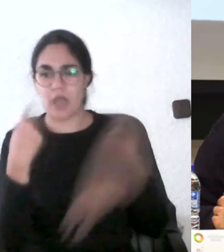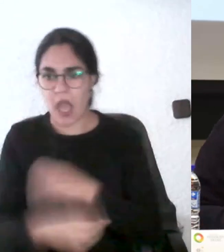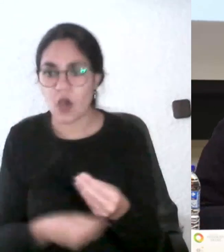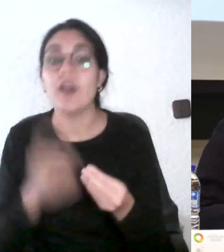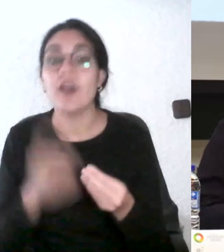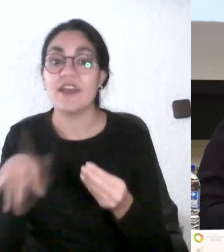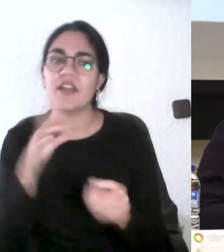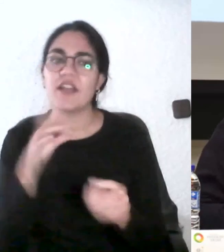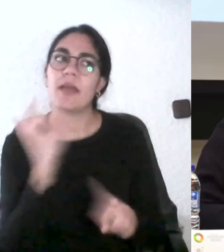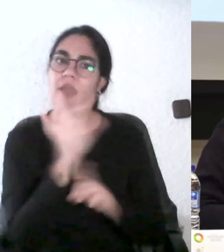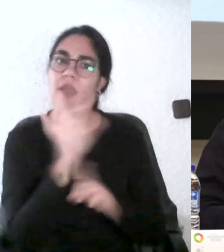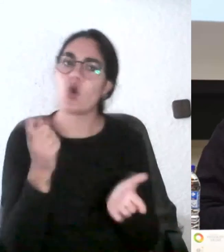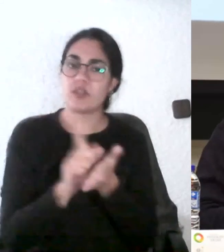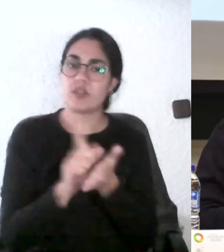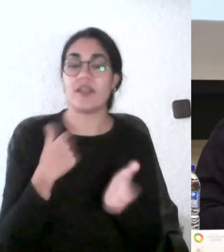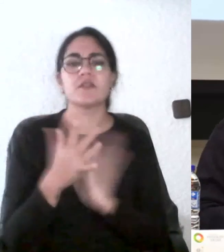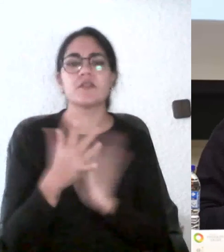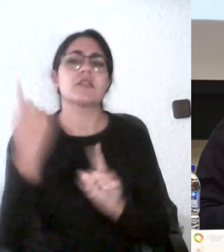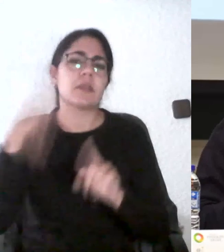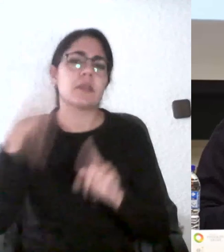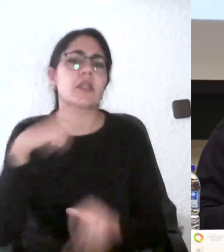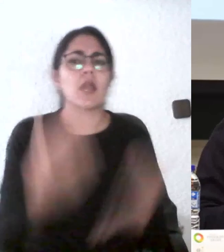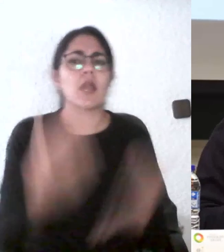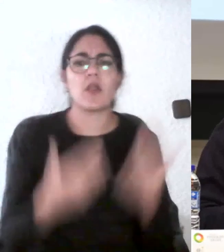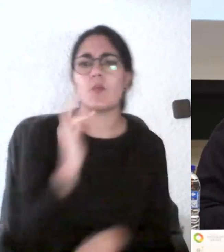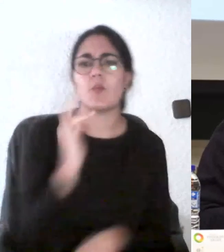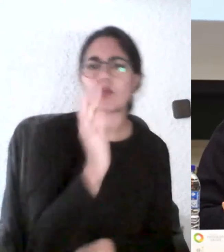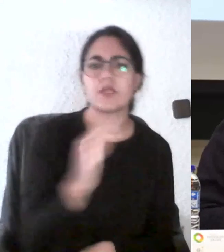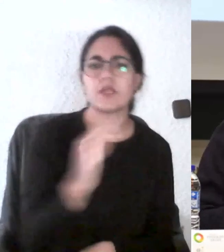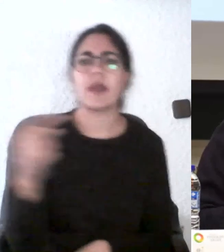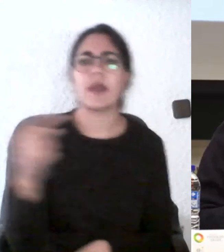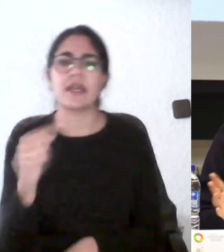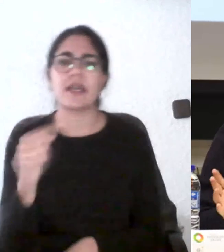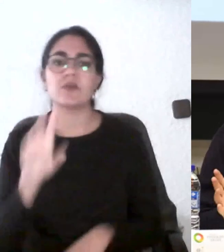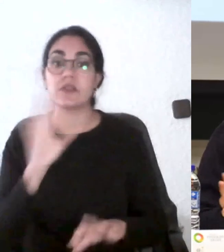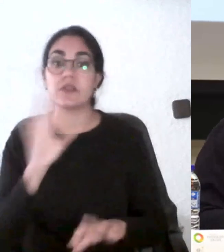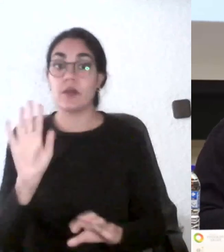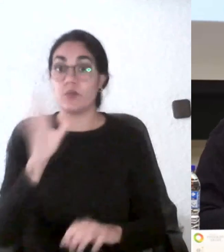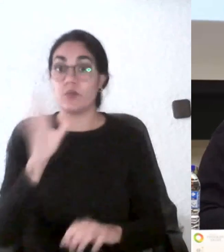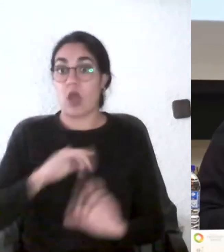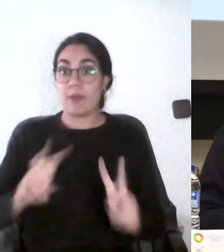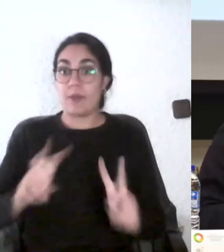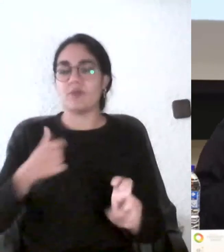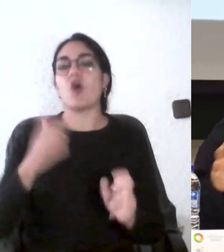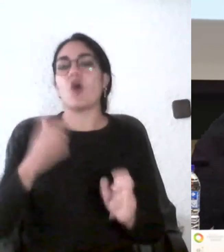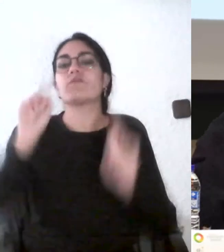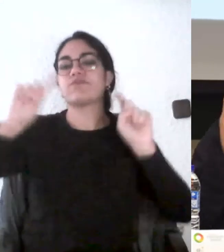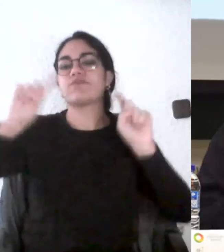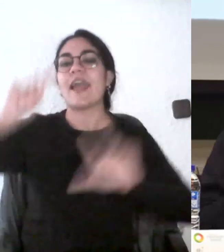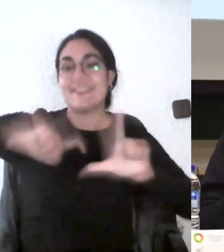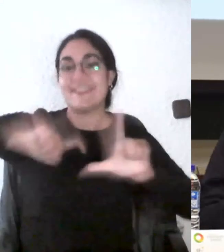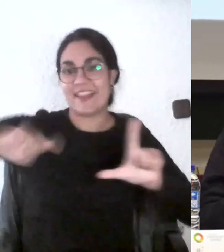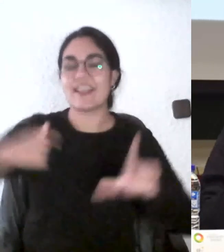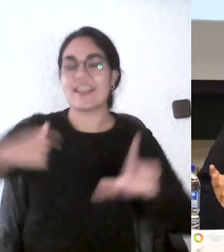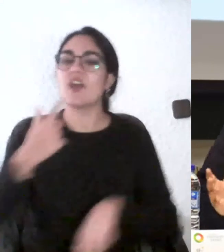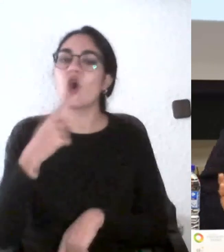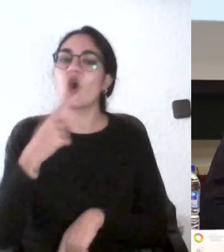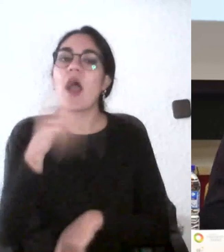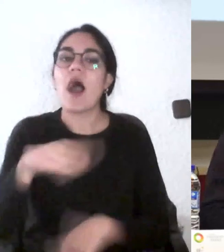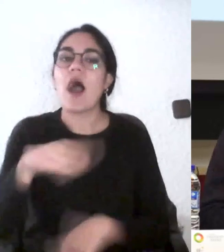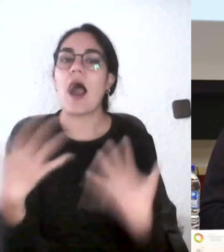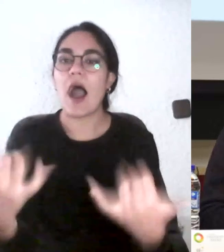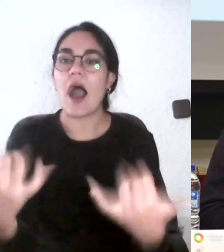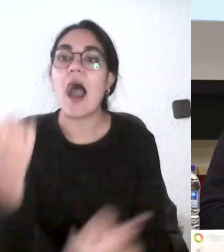hay negativas. Por ejemplo, yo recuerdo siempre era que decía aguantad, aguantad, que al principio no se entiende nada, es biostradística, no se entiende nada, pero al final todo cobra sentido. Y dije,